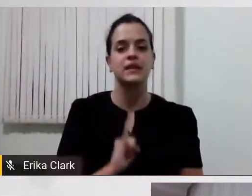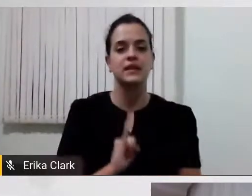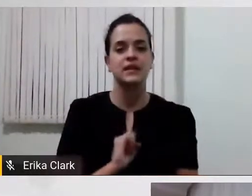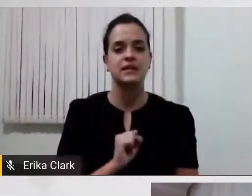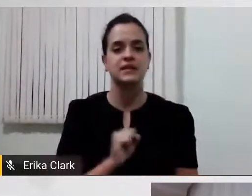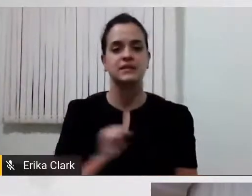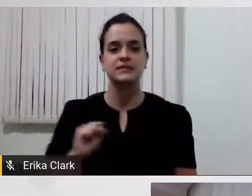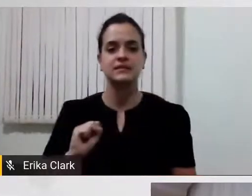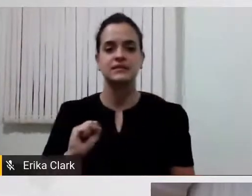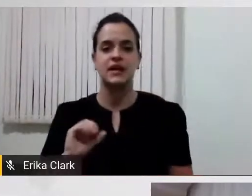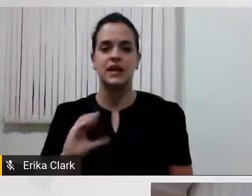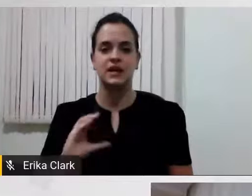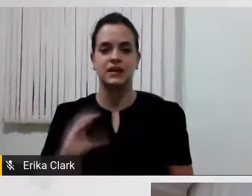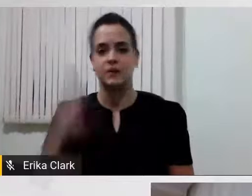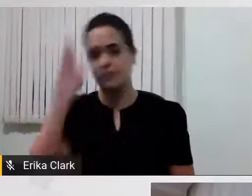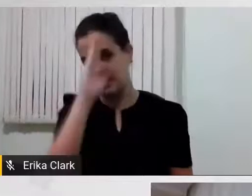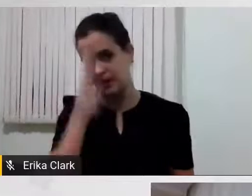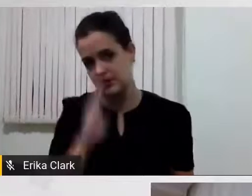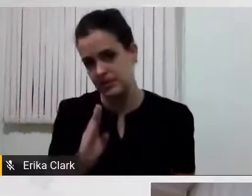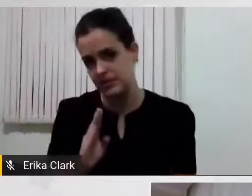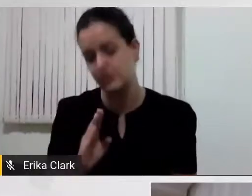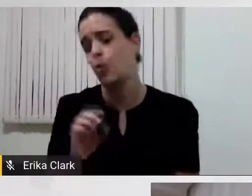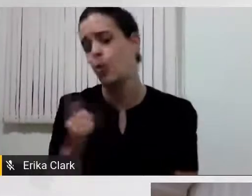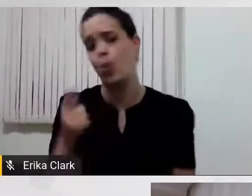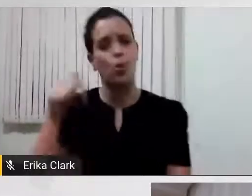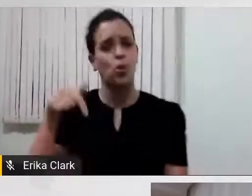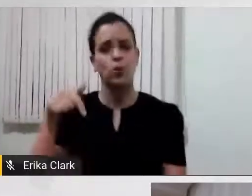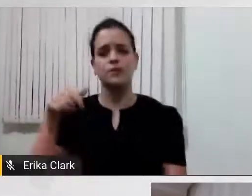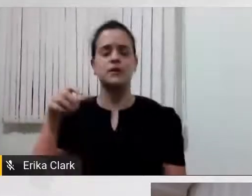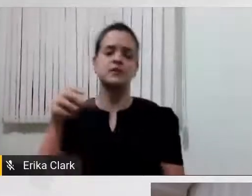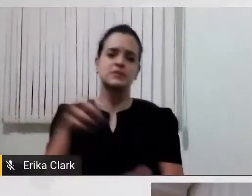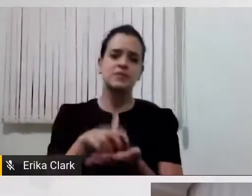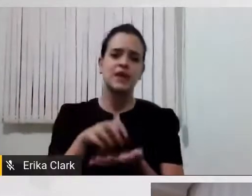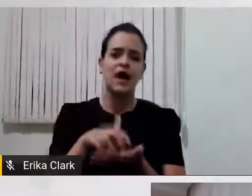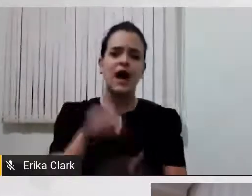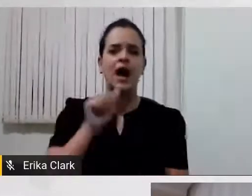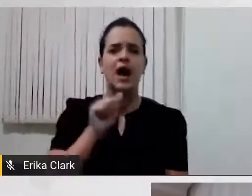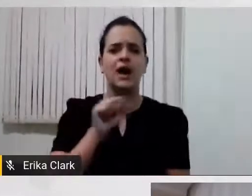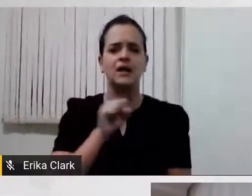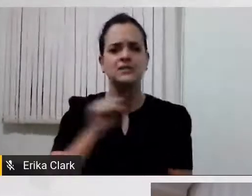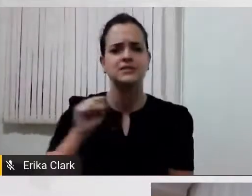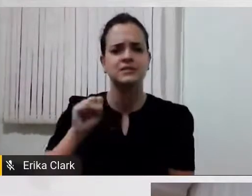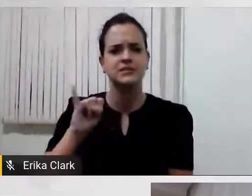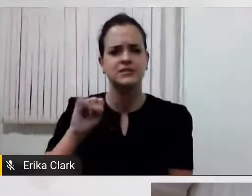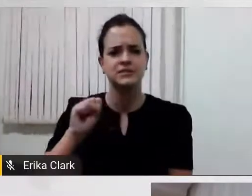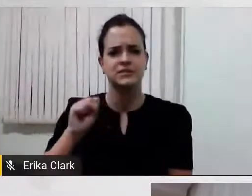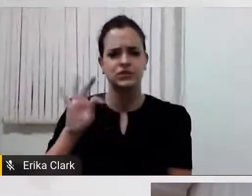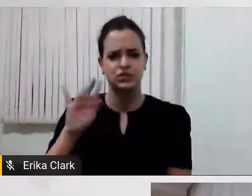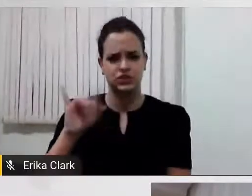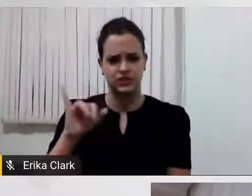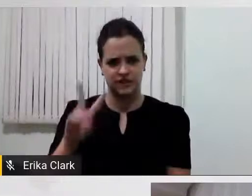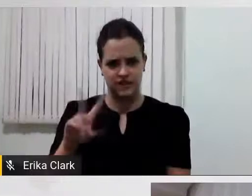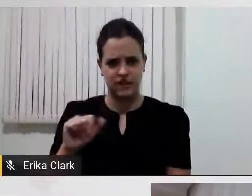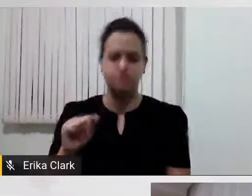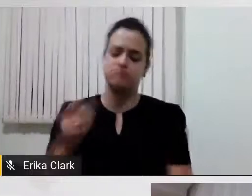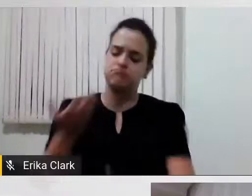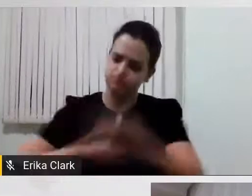ou também da assistiva que a gente está todo dia compartilhando, então a gente está fazendo um trabalho intenso, porque vale a pena,